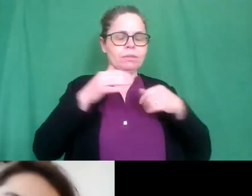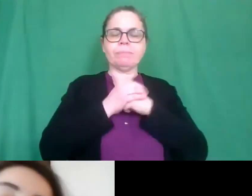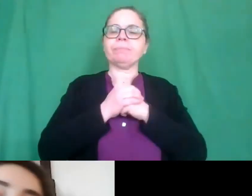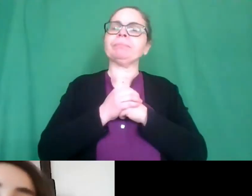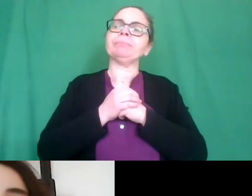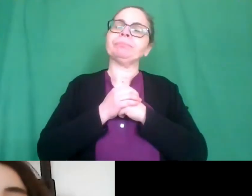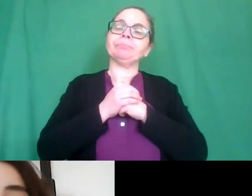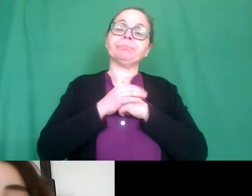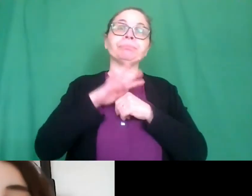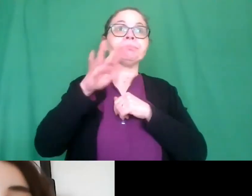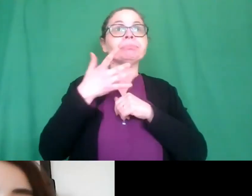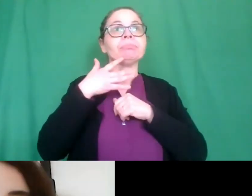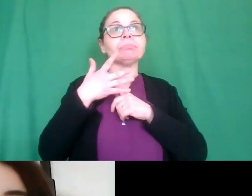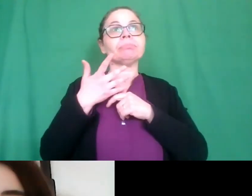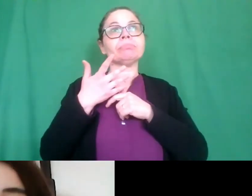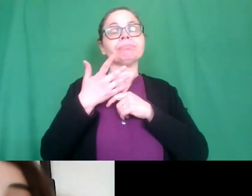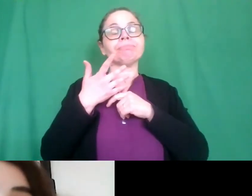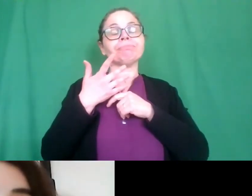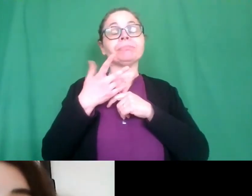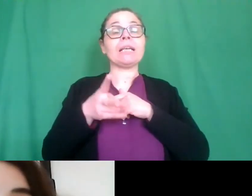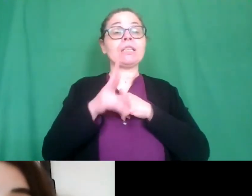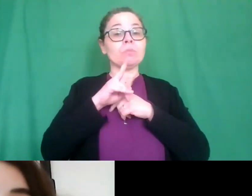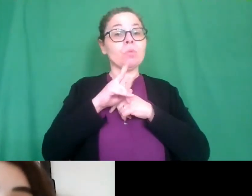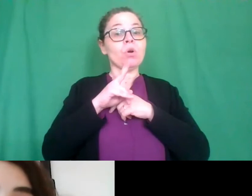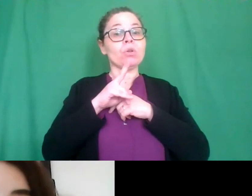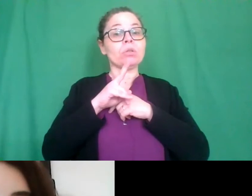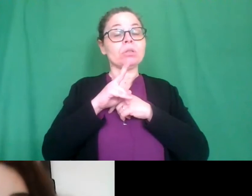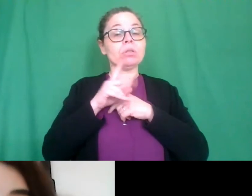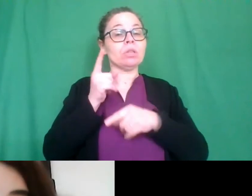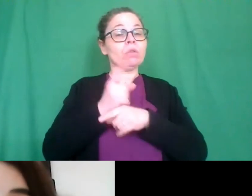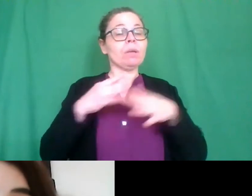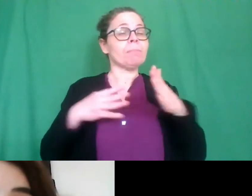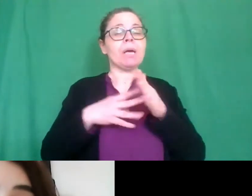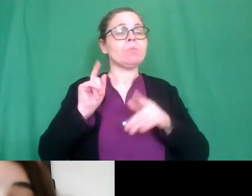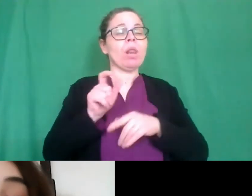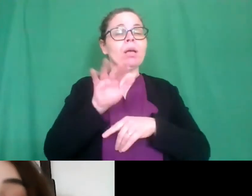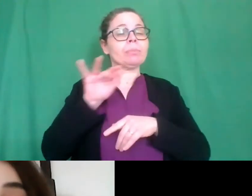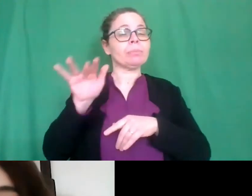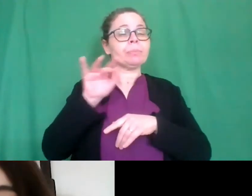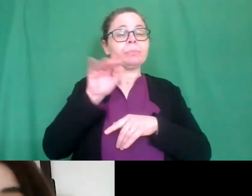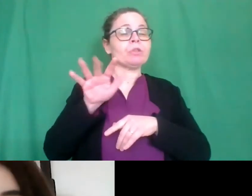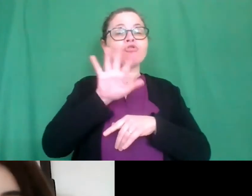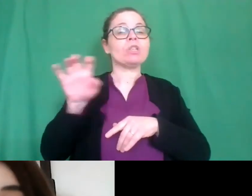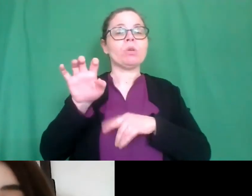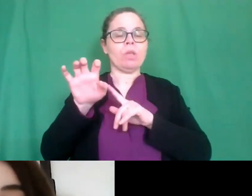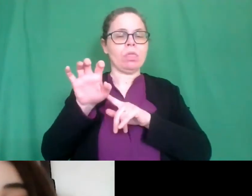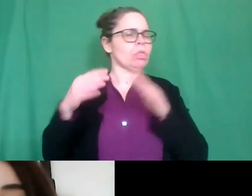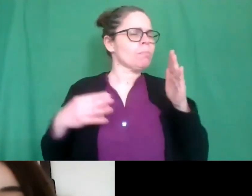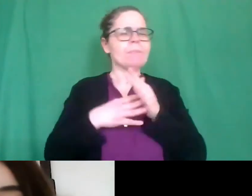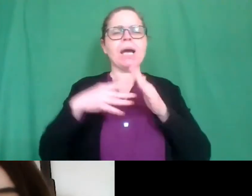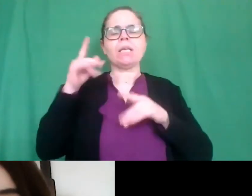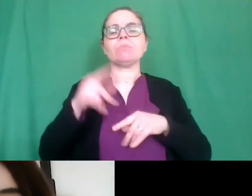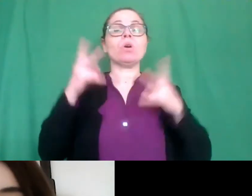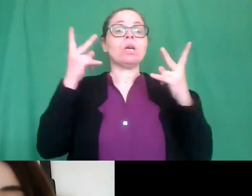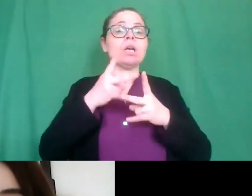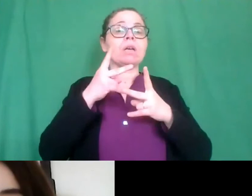un'altra precisazione le risposte dovevano avere un massimo di 500 caratteri quindi anche se le abbiamo lette tutte